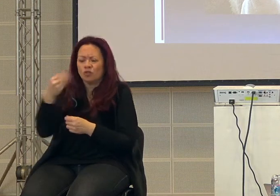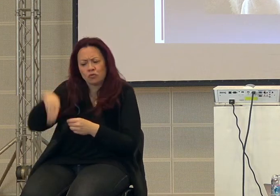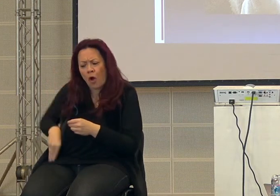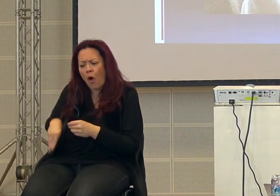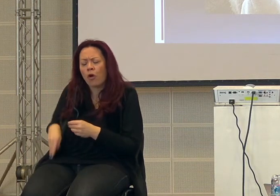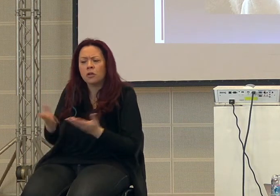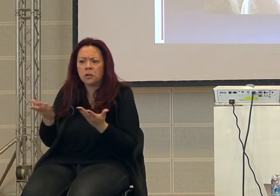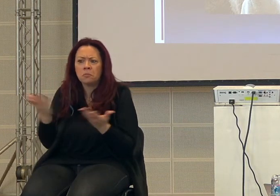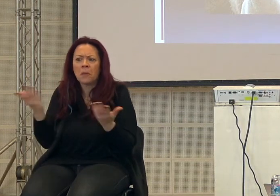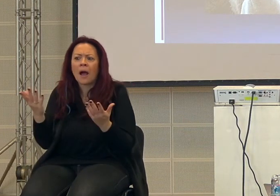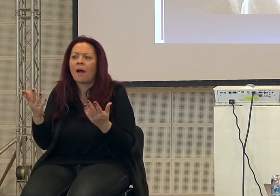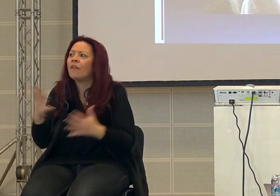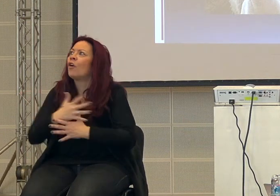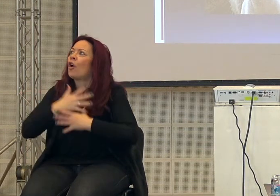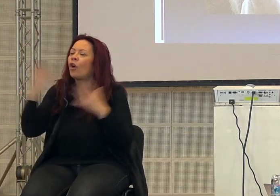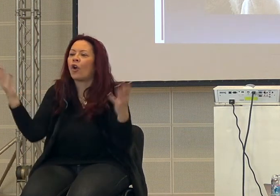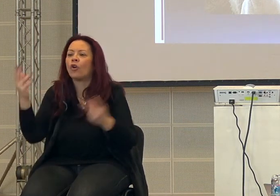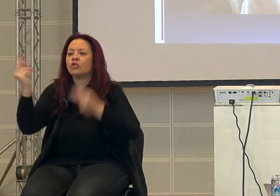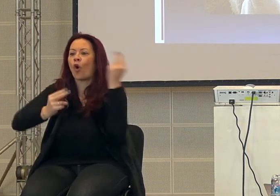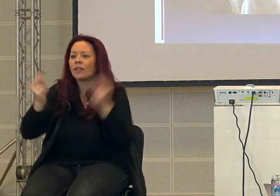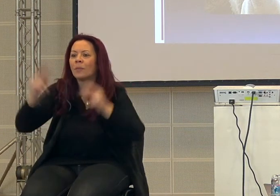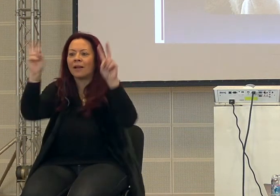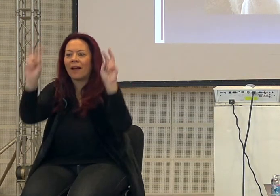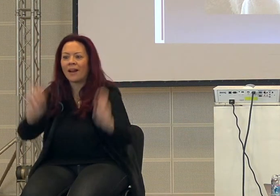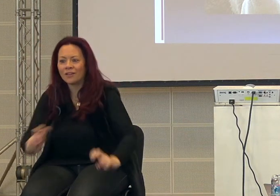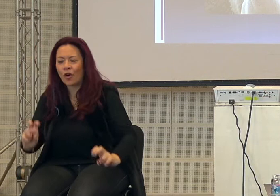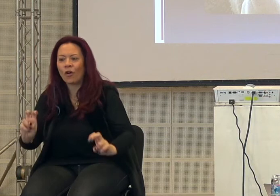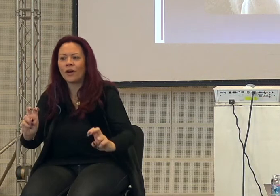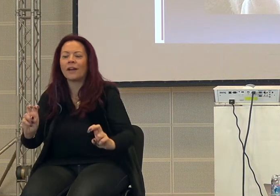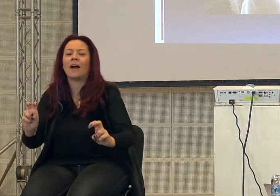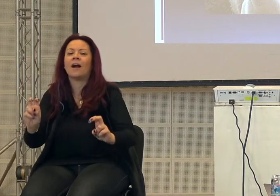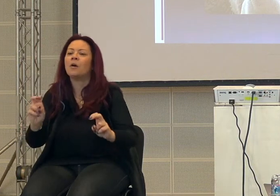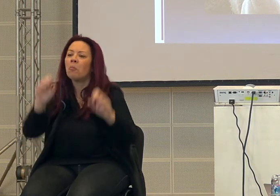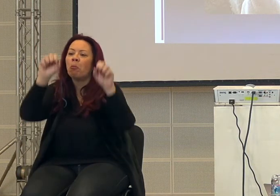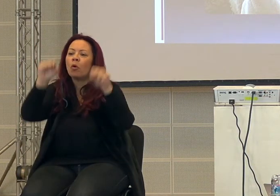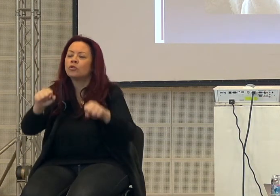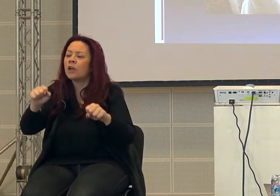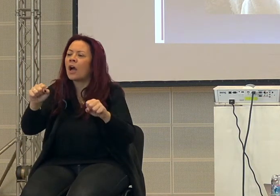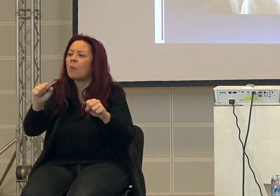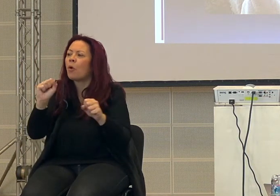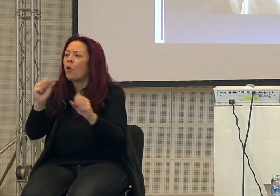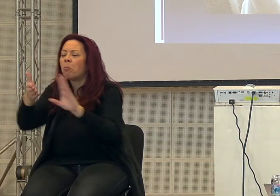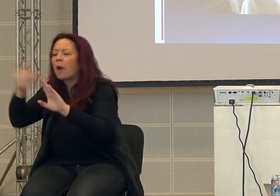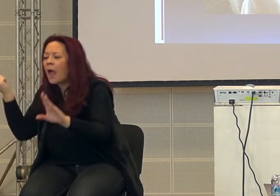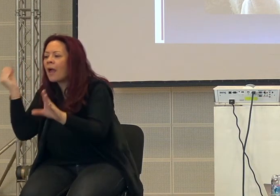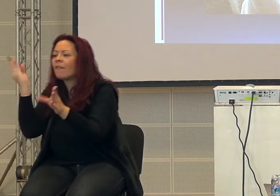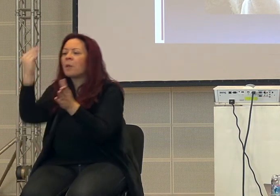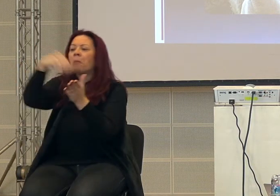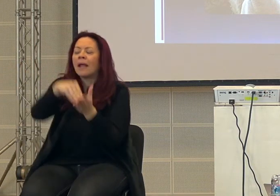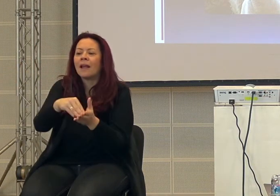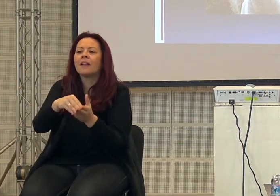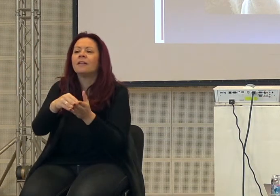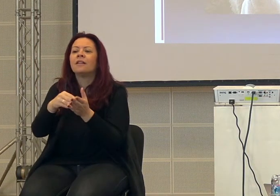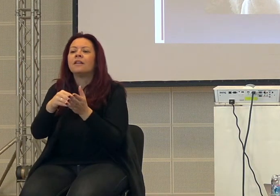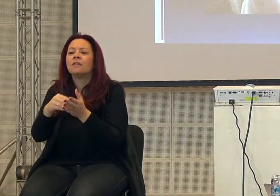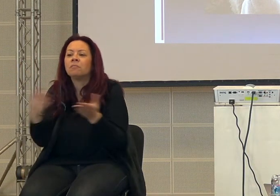però poi il grosso è una contabilità elettronica da cui possiamo togliere, aggiungere, eccetera, non lo